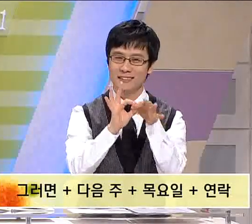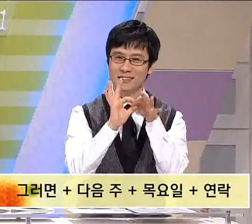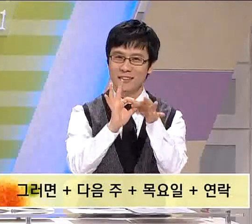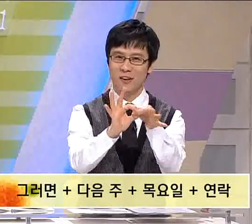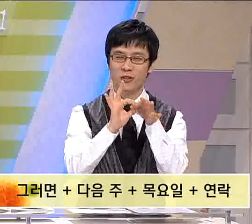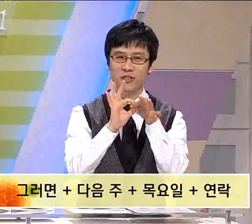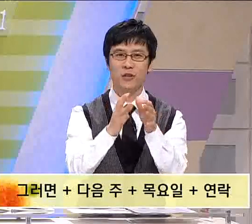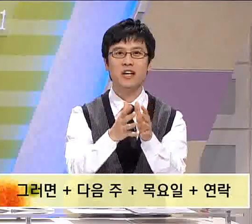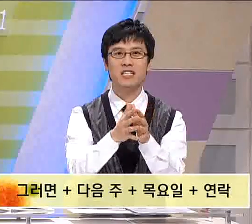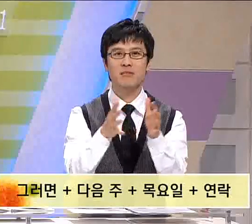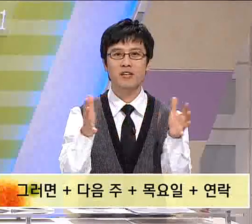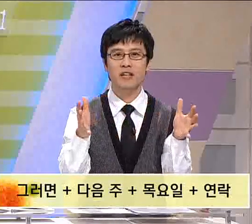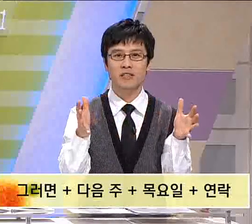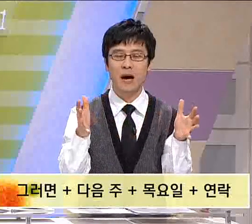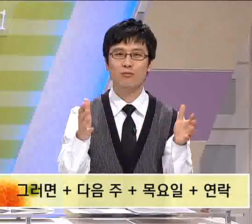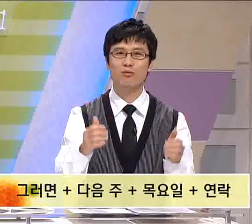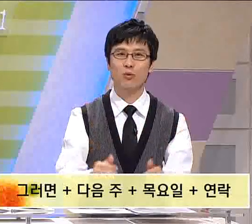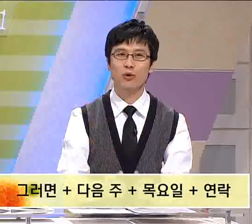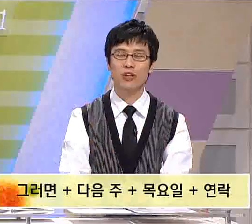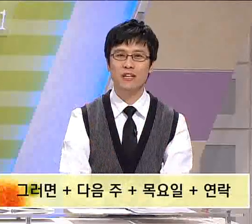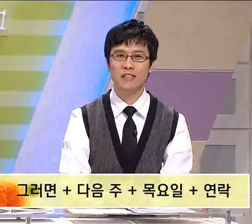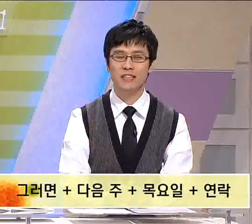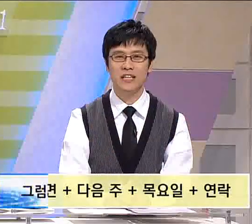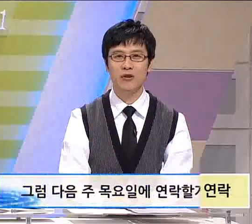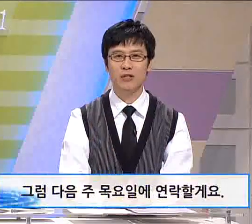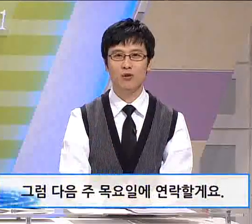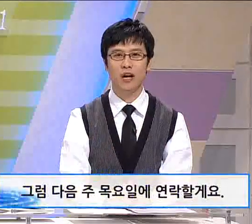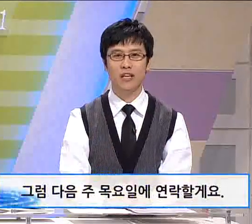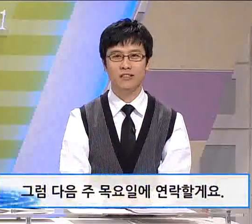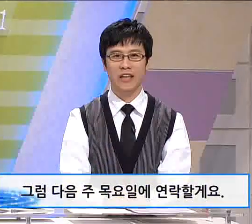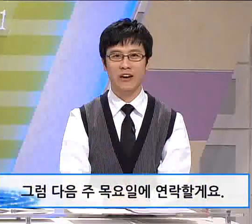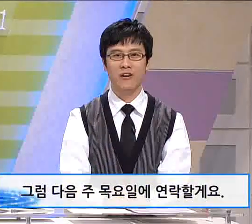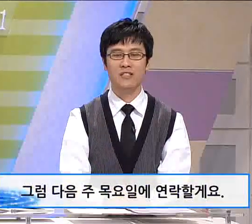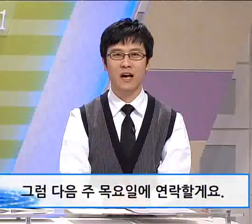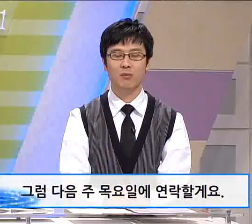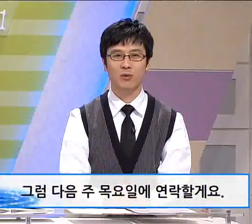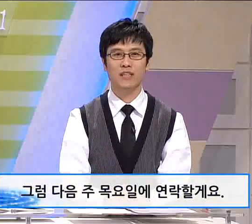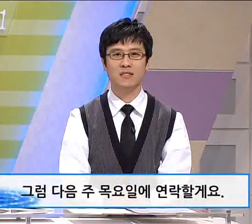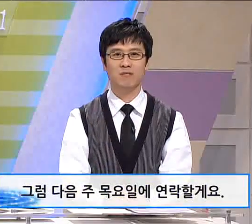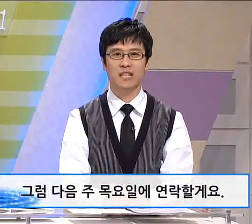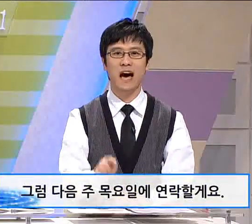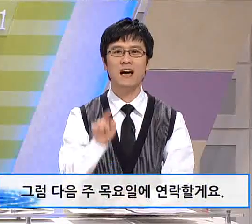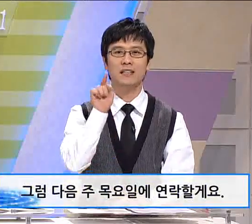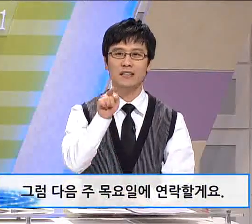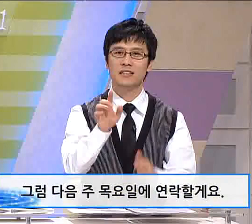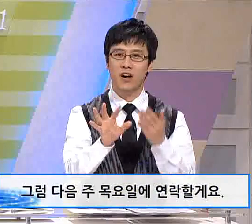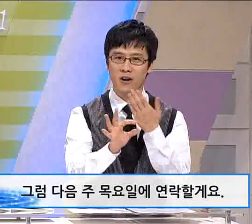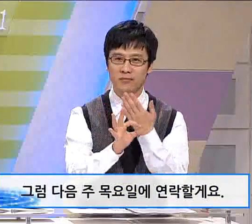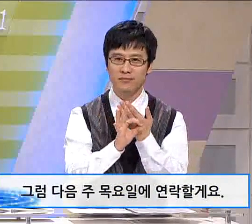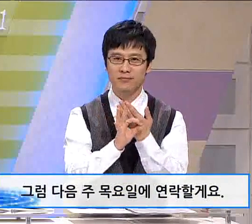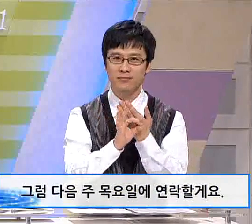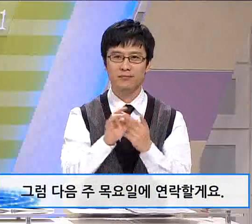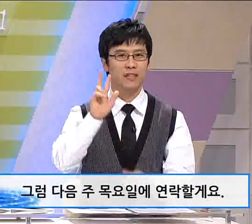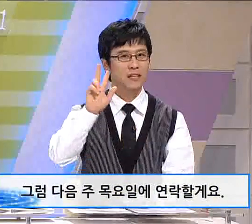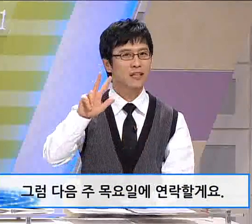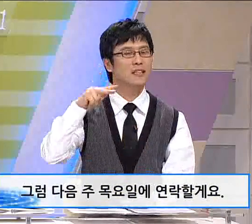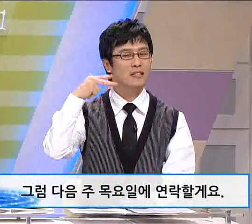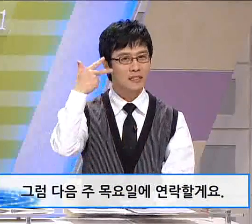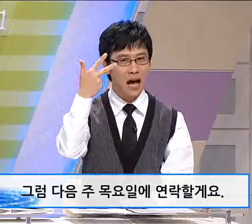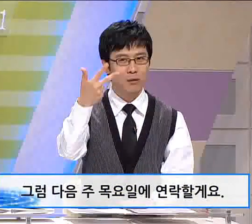이걸 이어서 하시면 다음 주 목요일에 연락 드릴게요라는 수화가 되는데요. 자, 한번 보시겠습니다. 그럼 다음